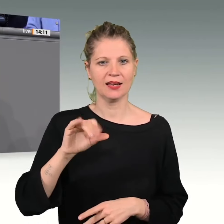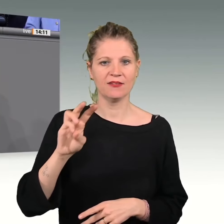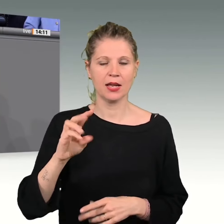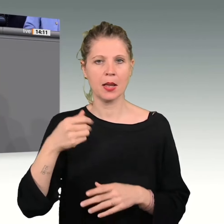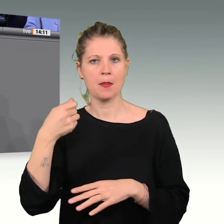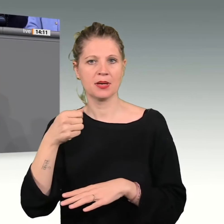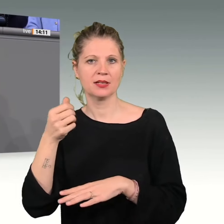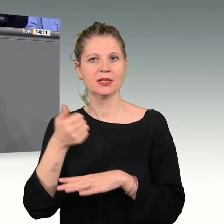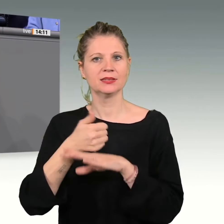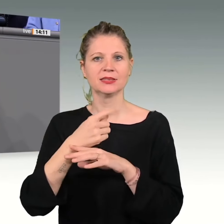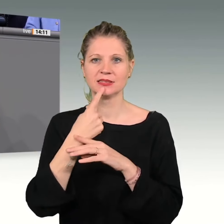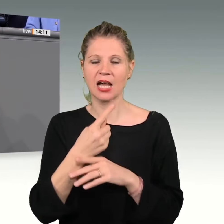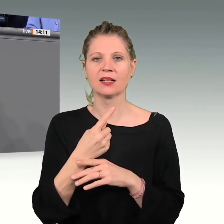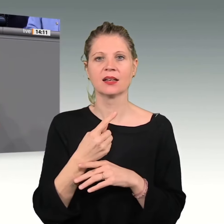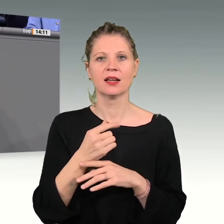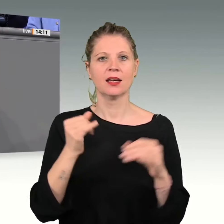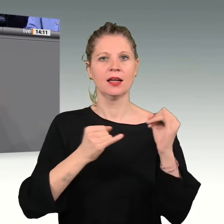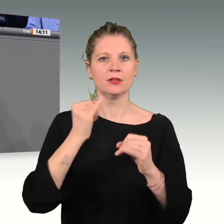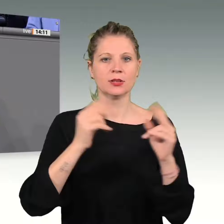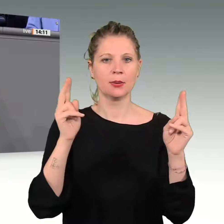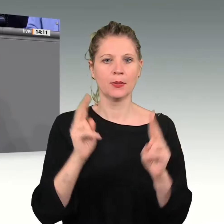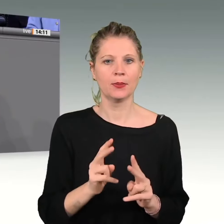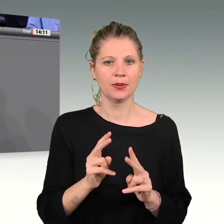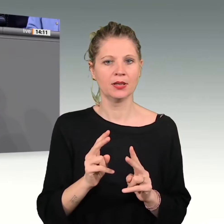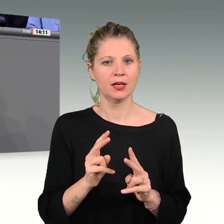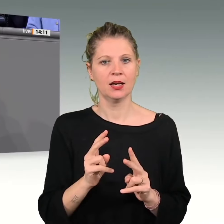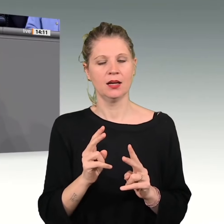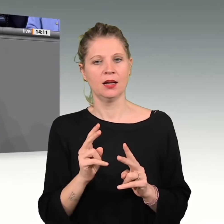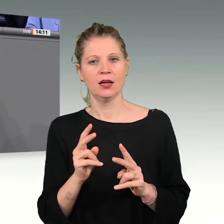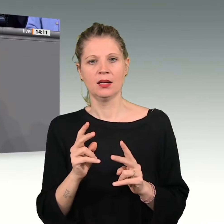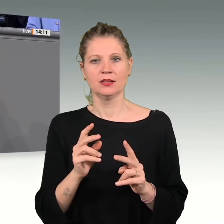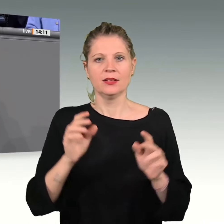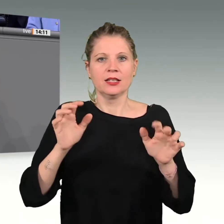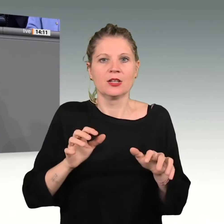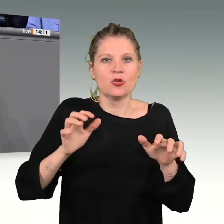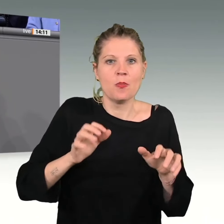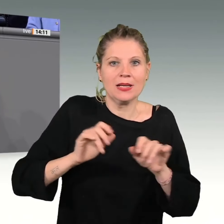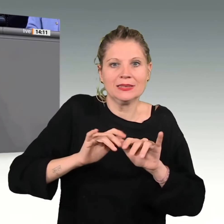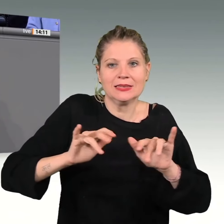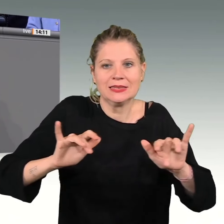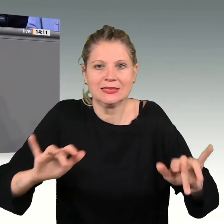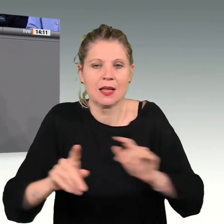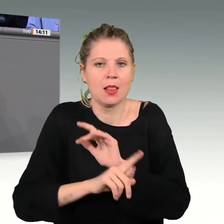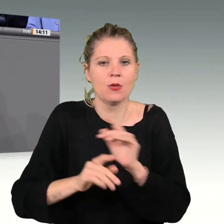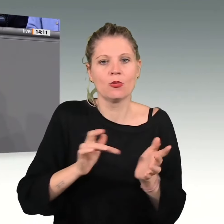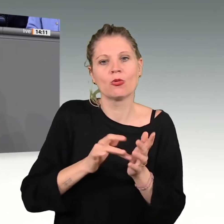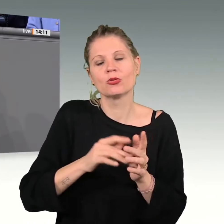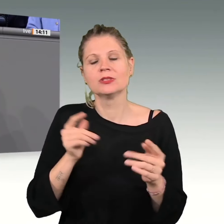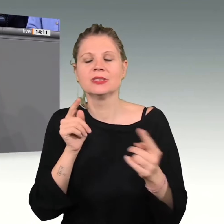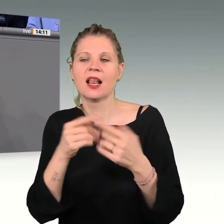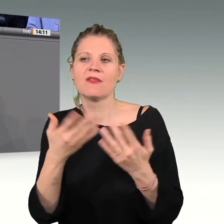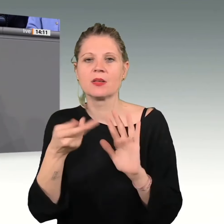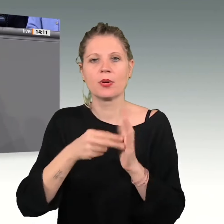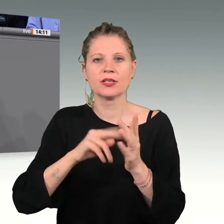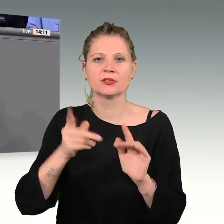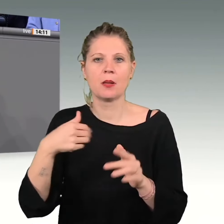ein Schreckensgespenst, um der Politik Geld aus den Rippen zu leiern. Zitat Ende. Weiterhin, Zitat, denn Deutschland hat bisher nie einen Kostenvorteil